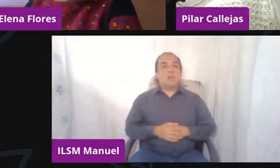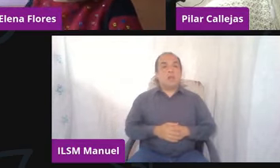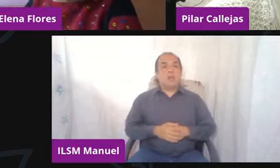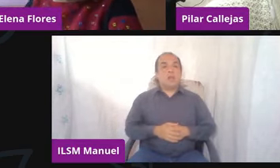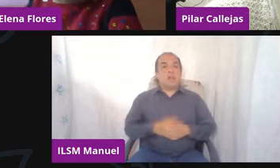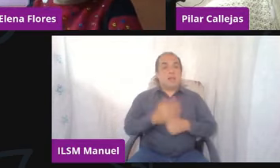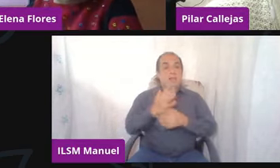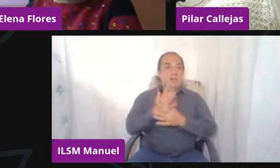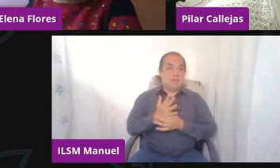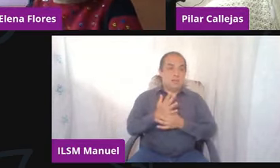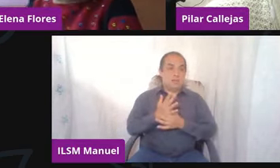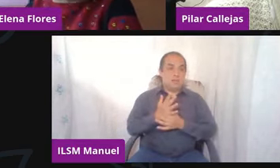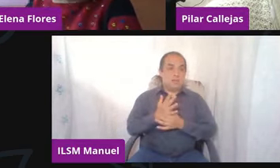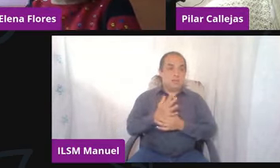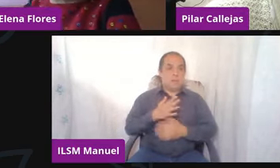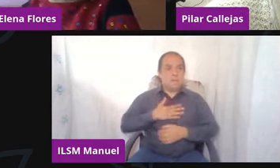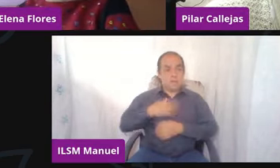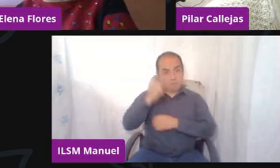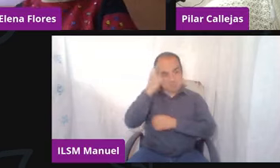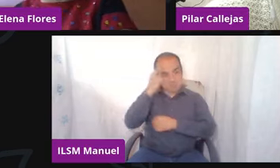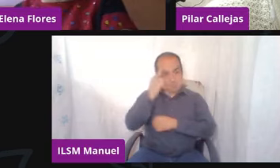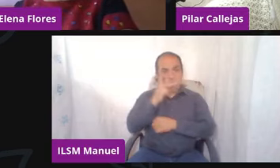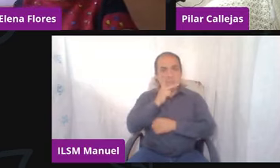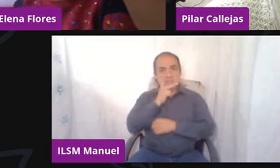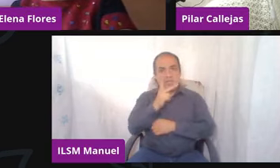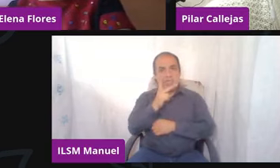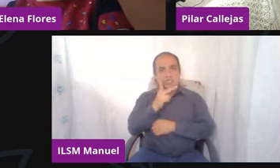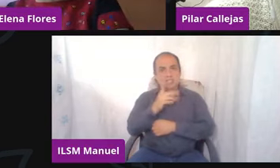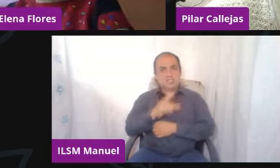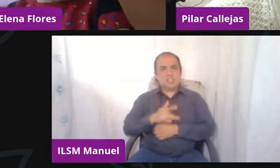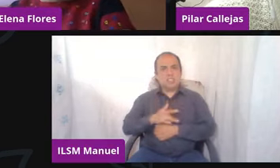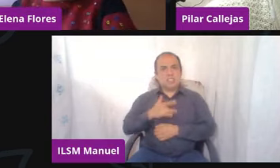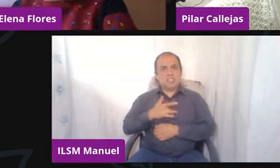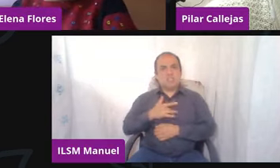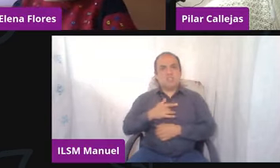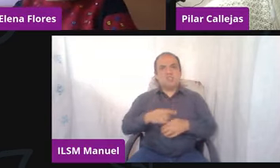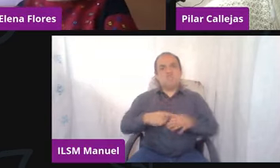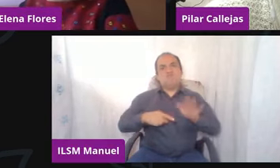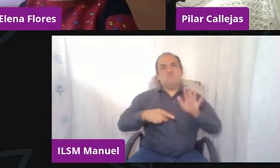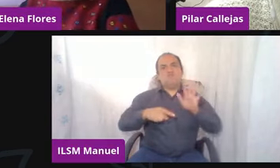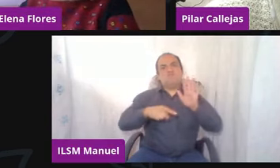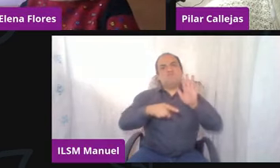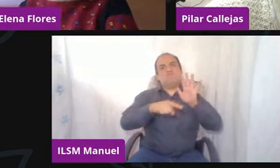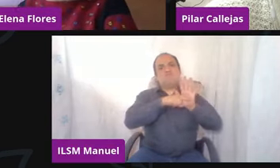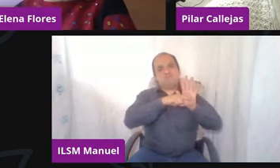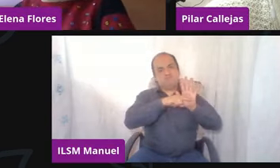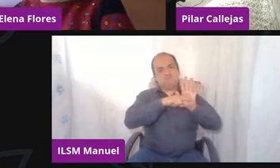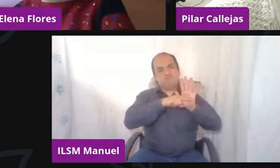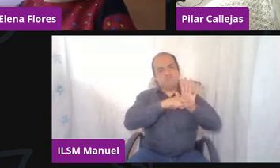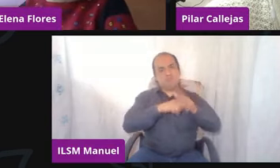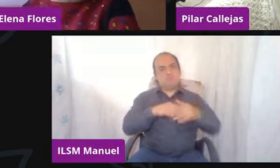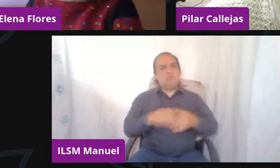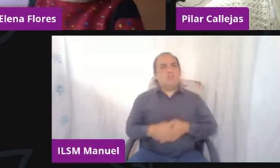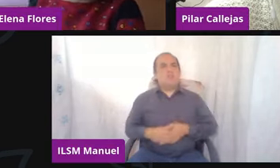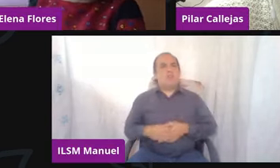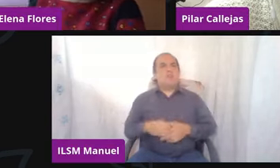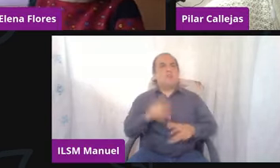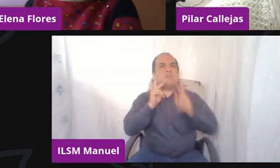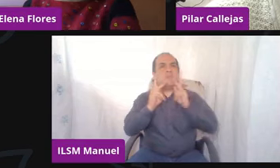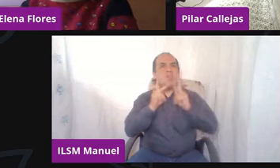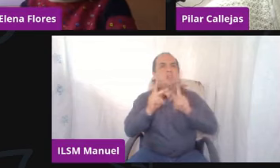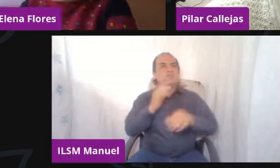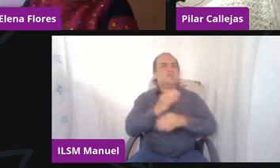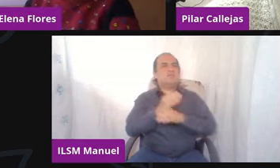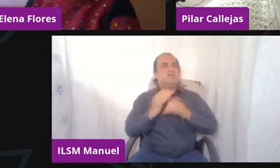mi pensamiento y mis palabras noto que son cada vez más negativas, ¿no? Hablo de cosas malas, entonces ¿cómo puedo